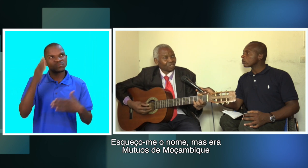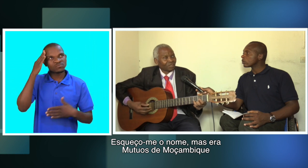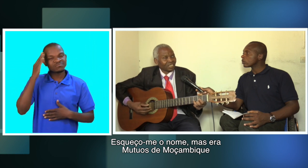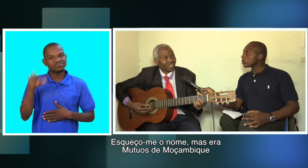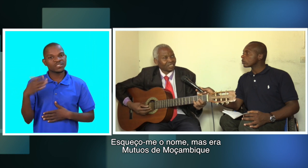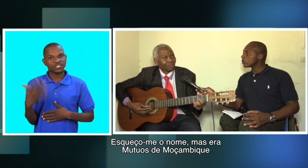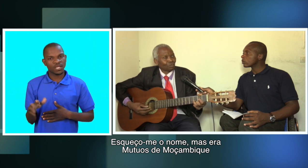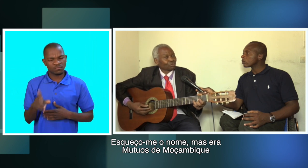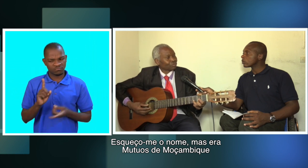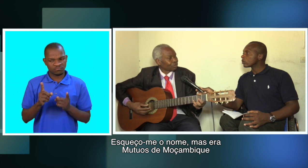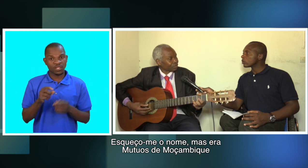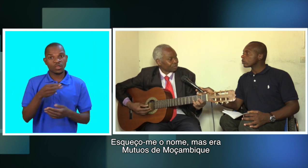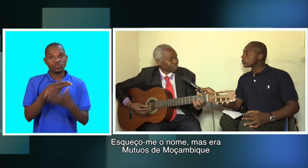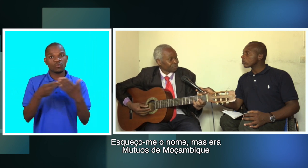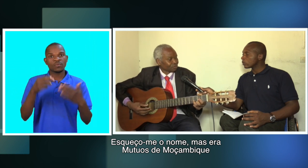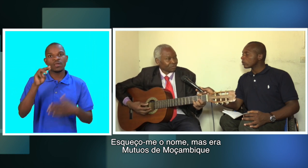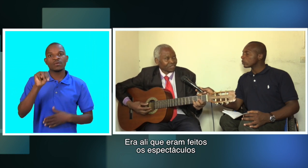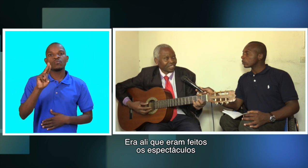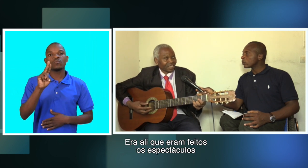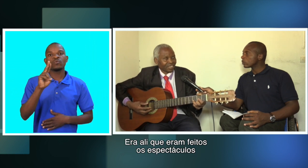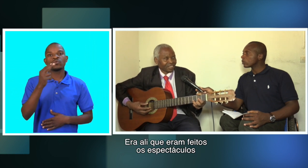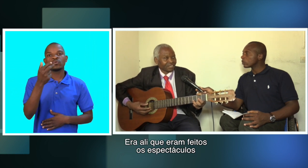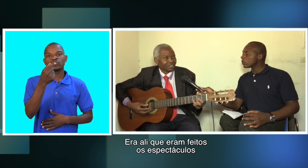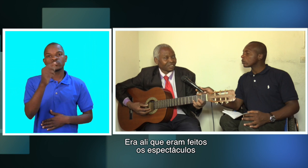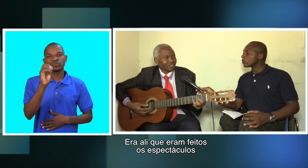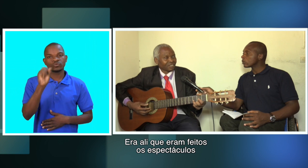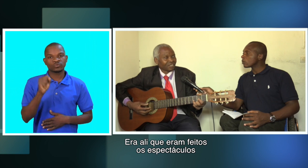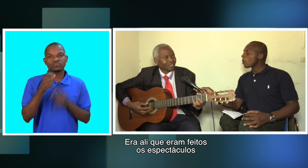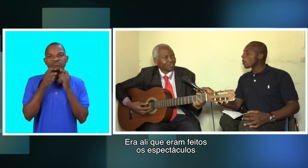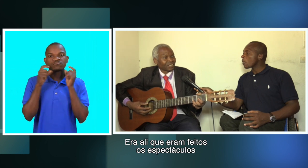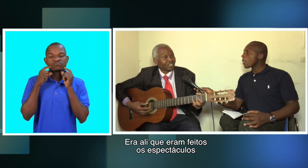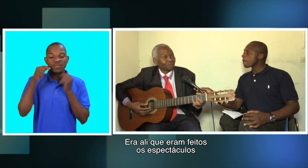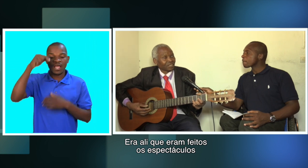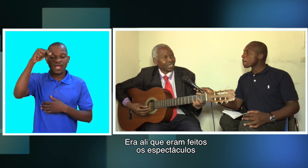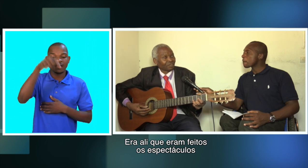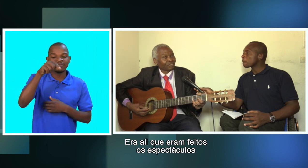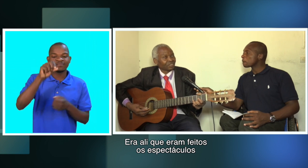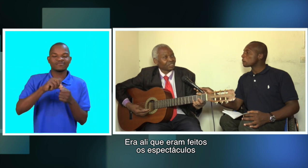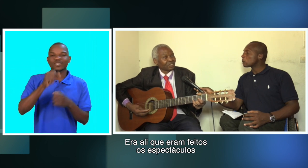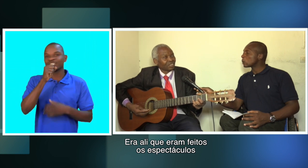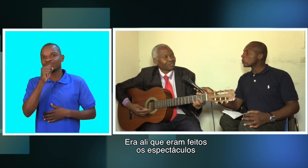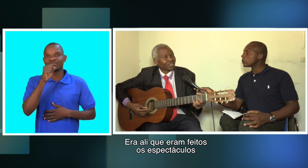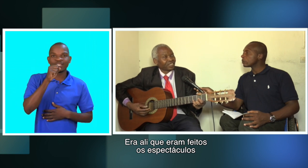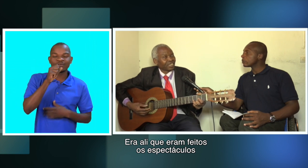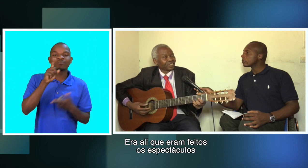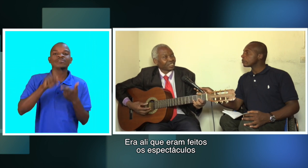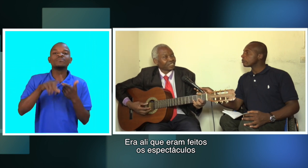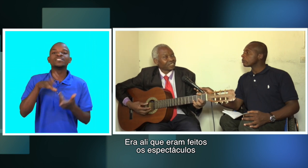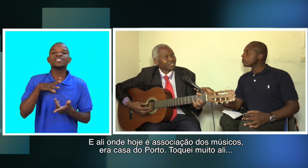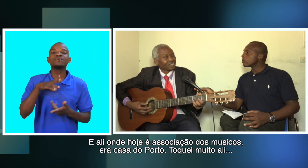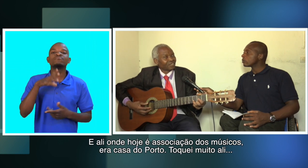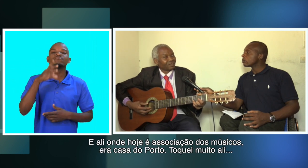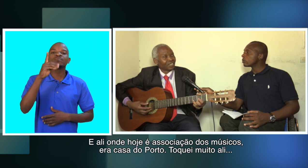nome mas era Mútuos de Moçambique era ali que fazia espetáculos havia delta havia